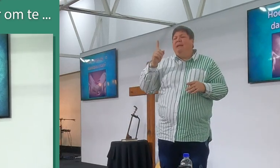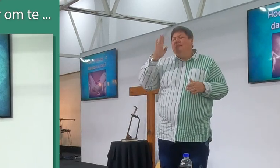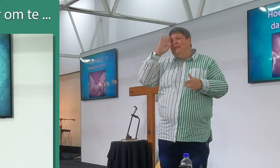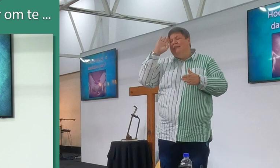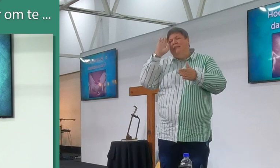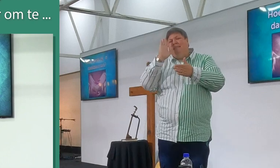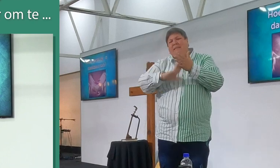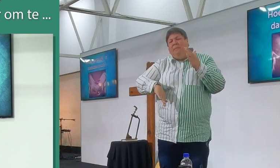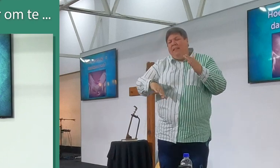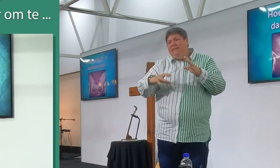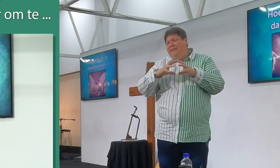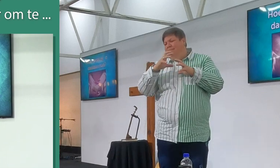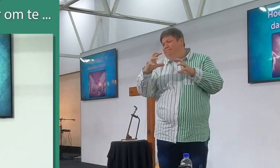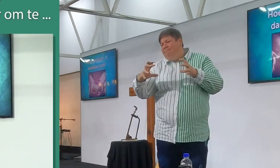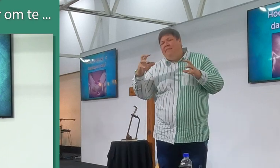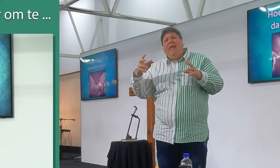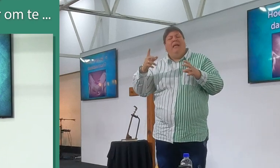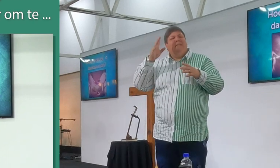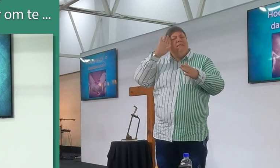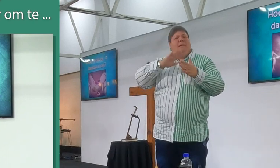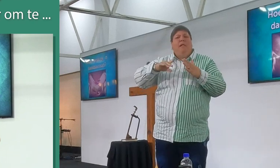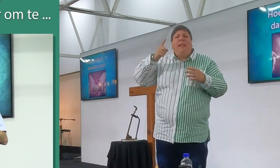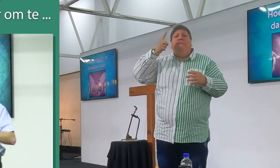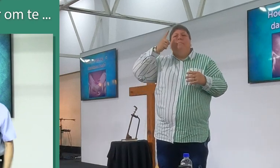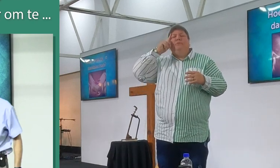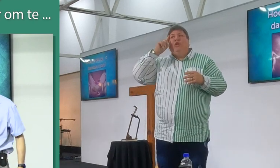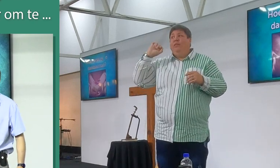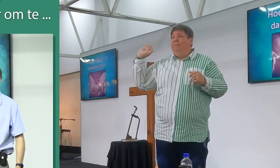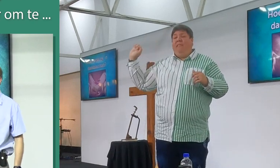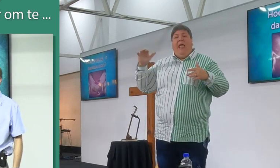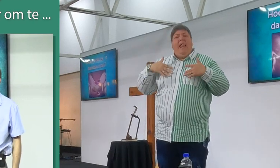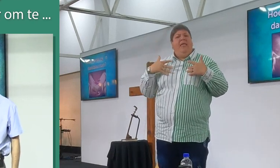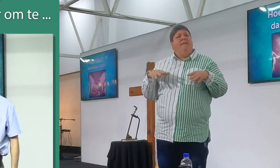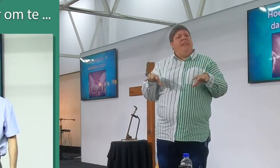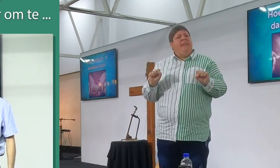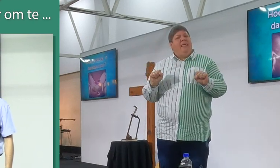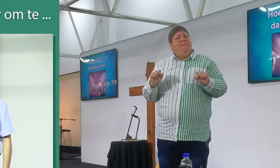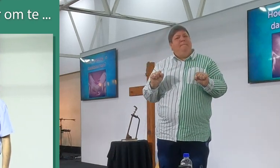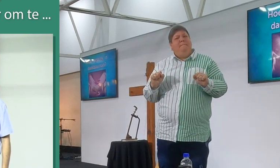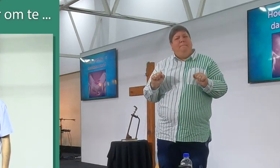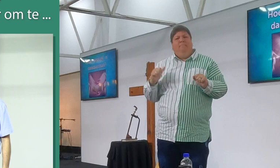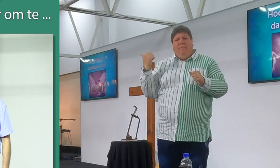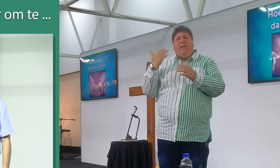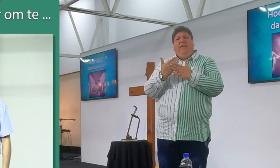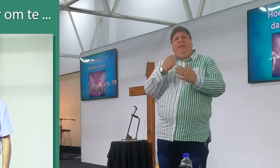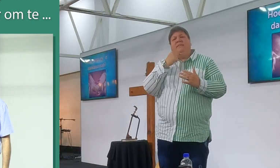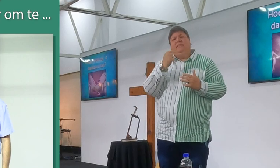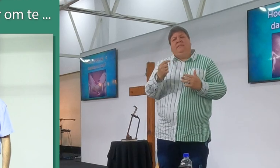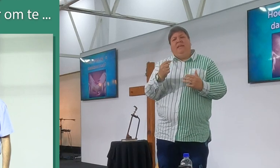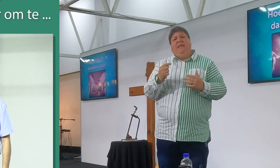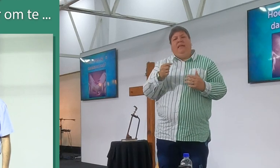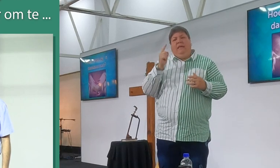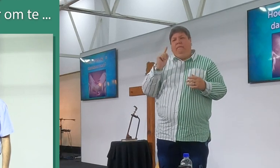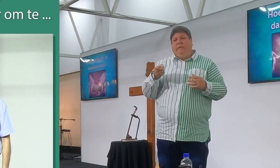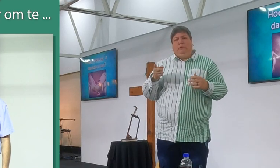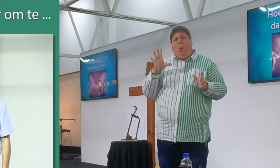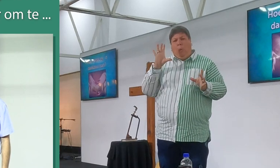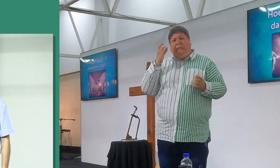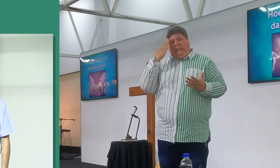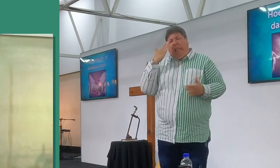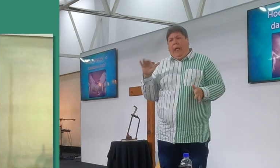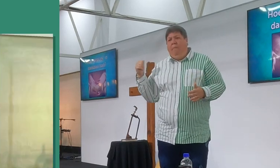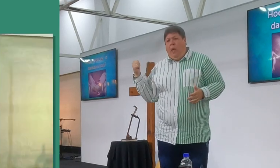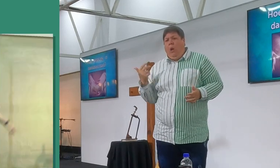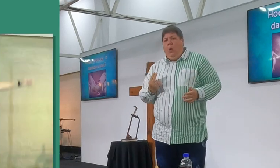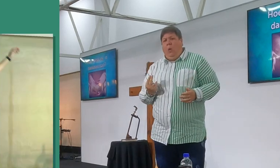besluite, wat ek in my leven geneem het, kan ek nou vir julle sê, was gewortel in ondankbaarheid.